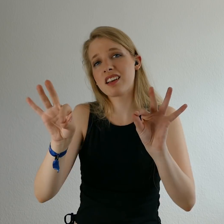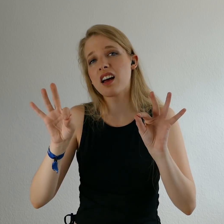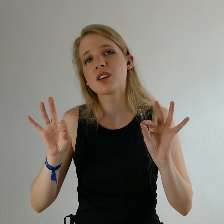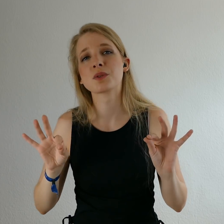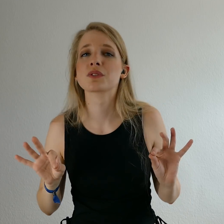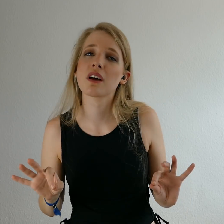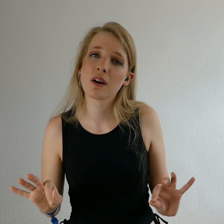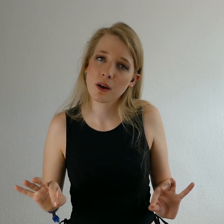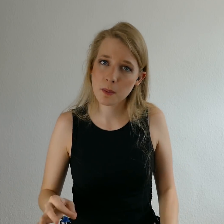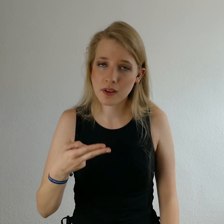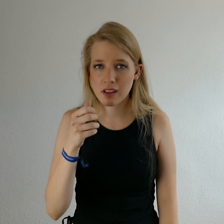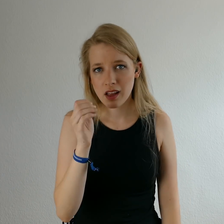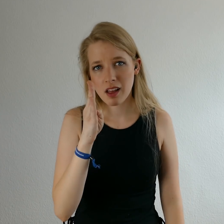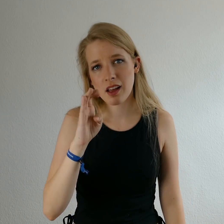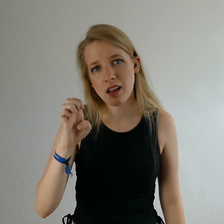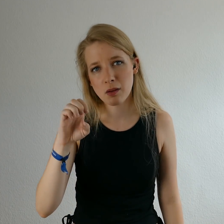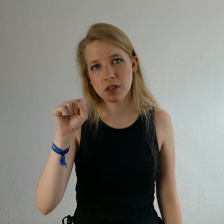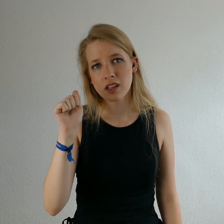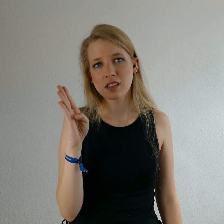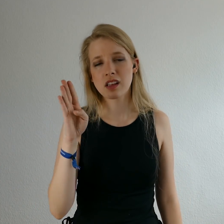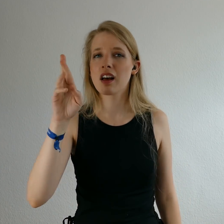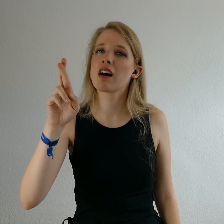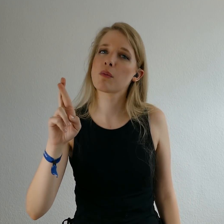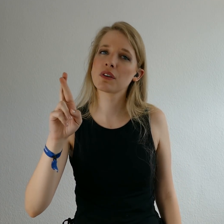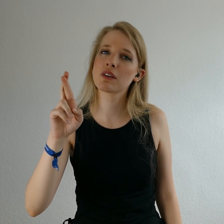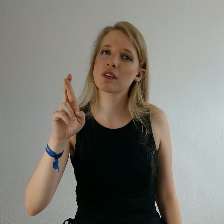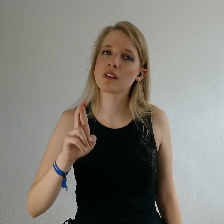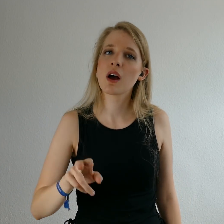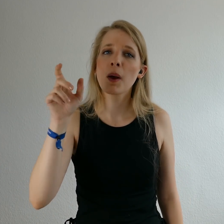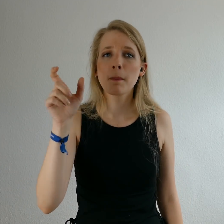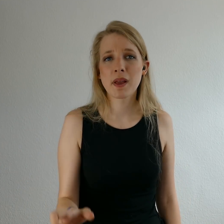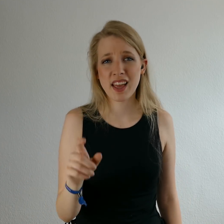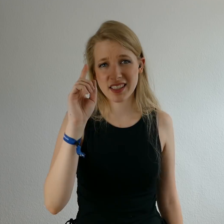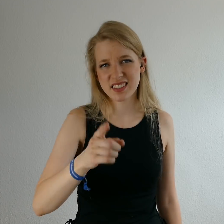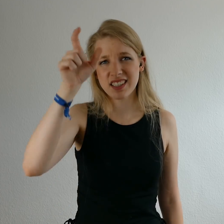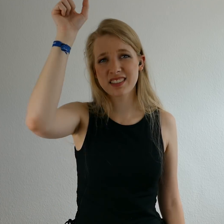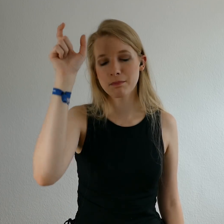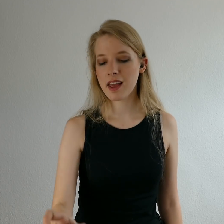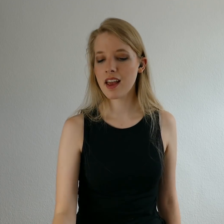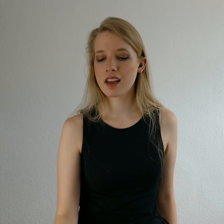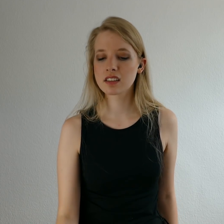Ausnahme Habe es, habe Mensch ist Mensch